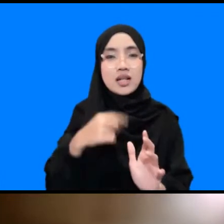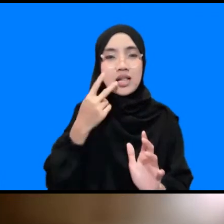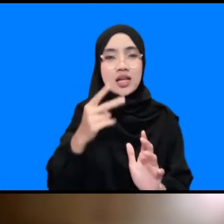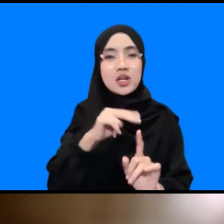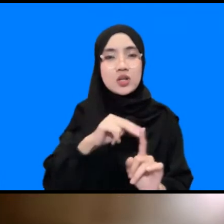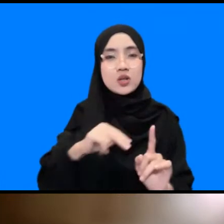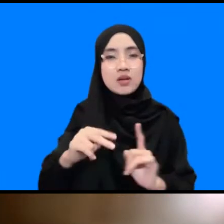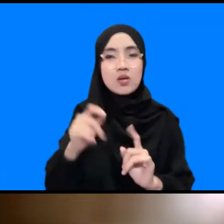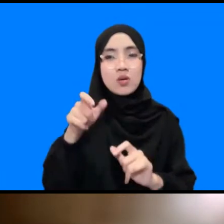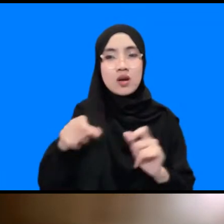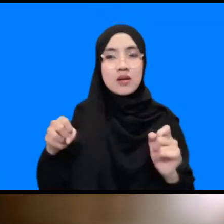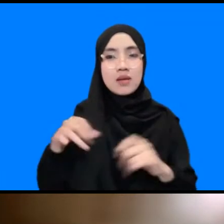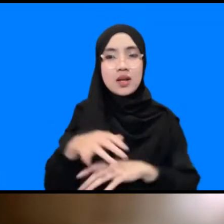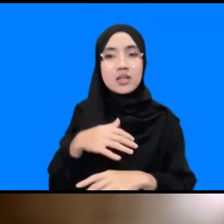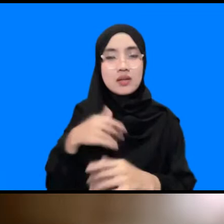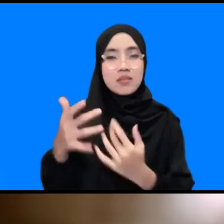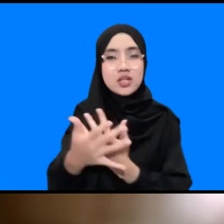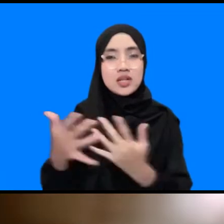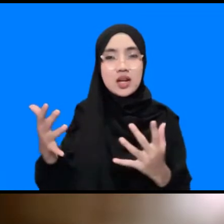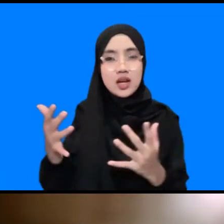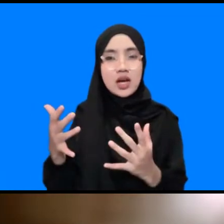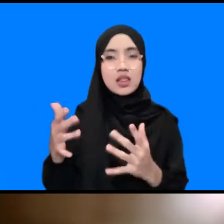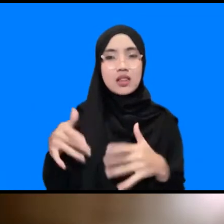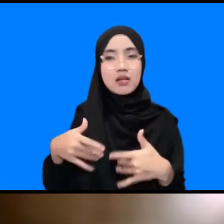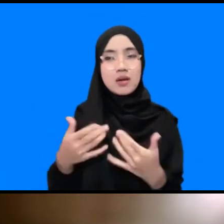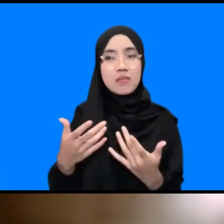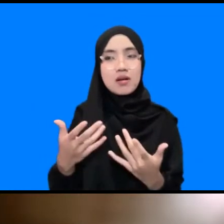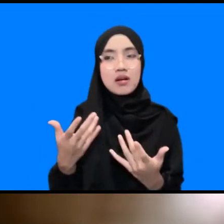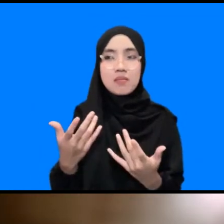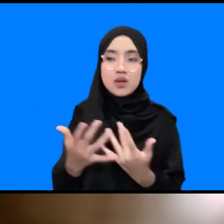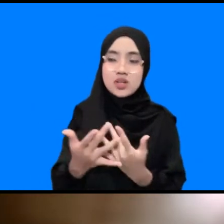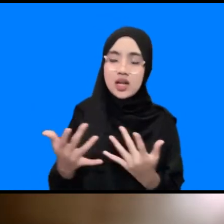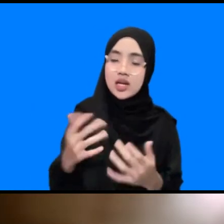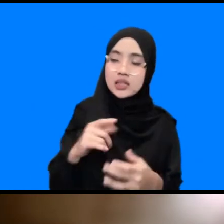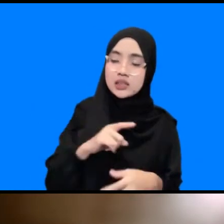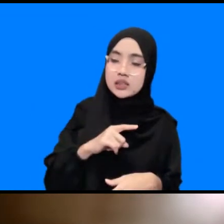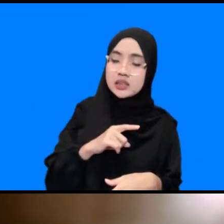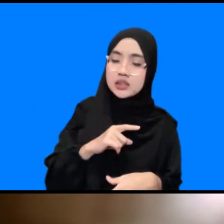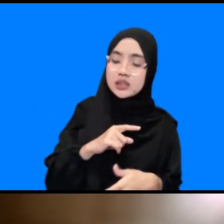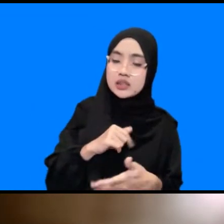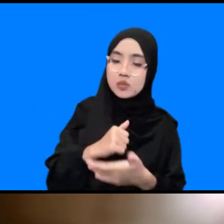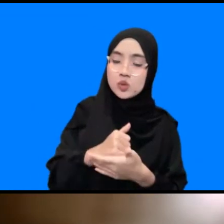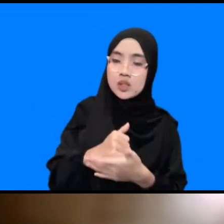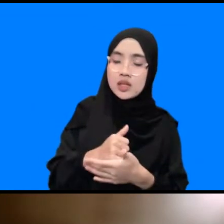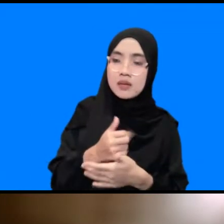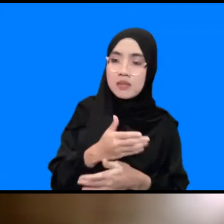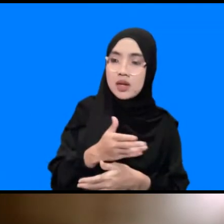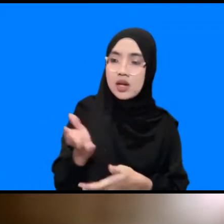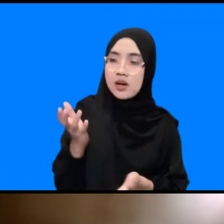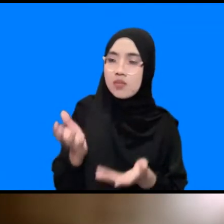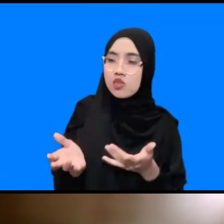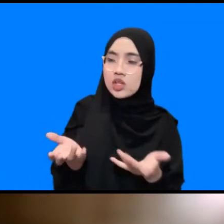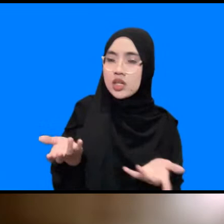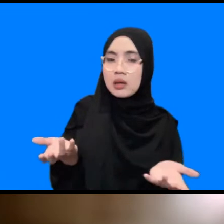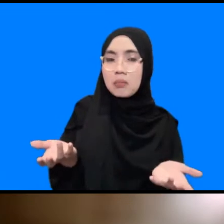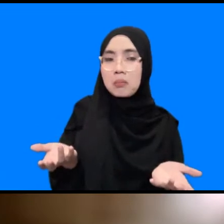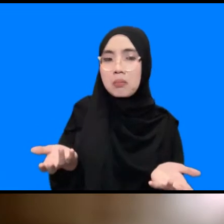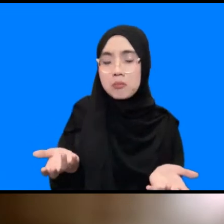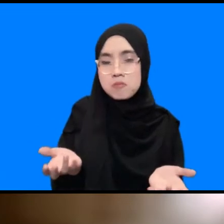praktisi dan juga sebagai masyarakat nah bagi masyarakat sendiri mereka mungkin tidak akan